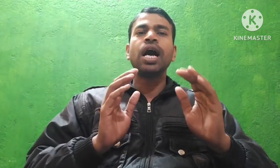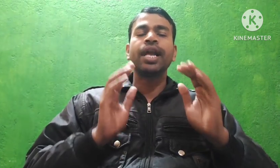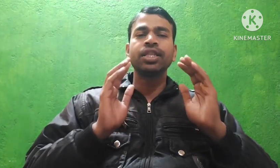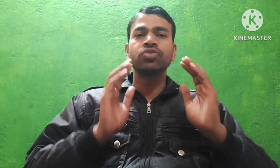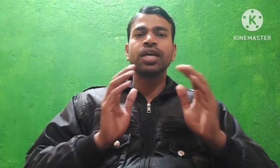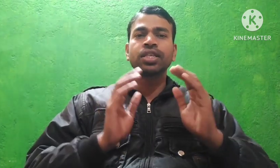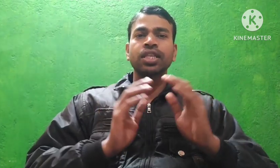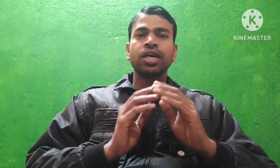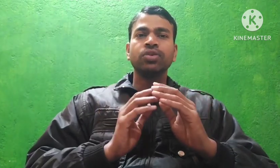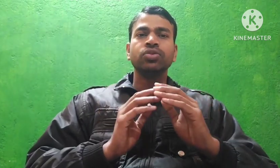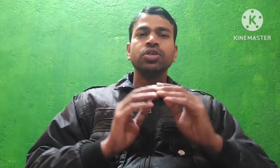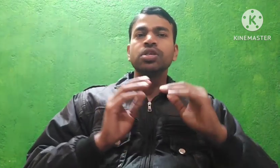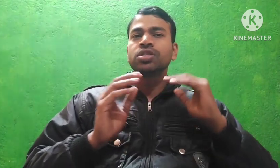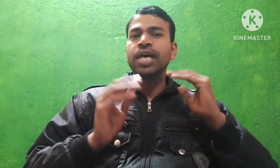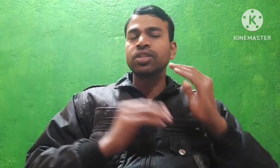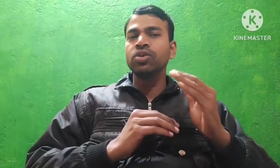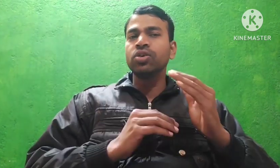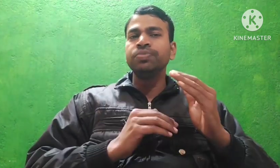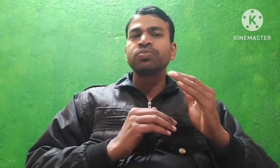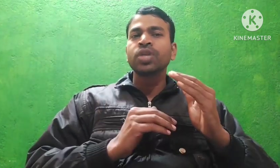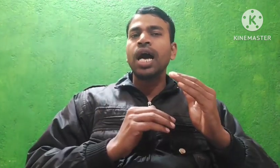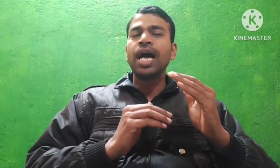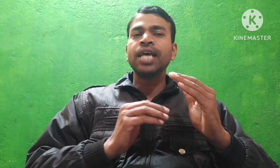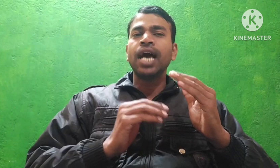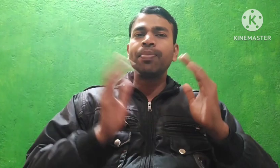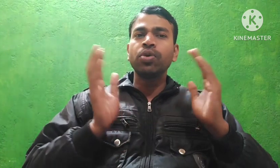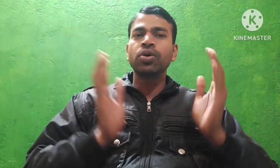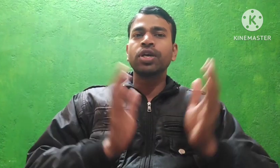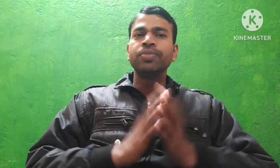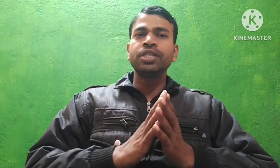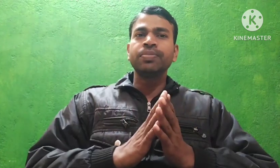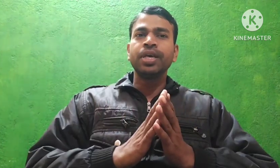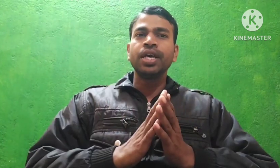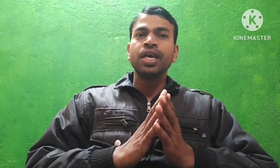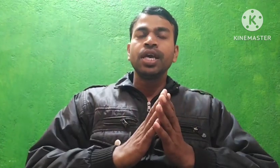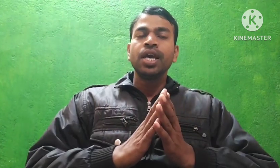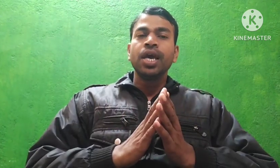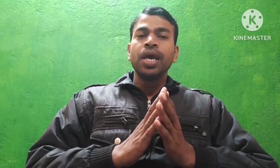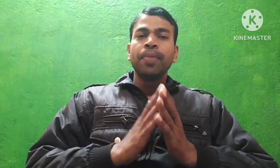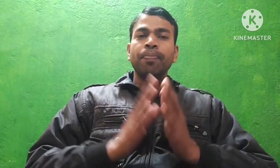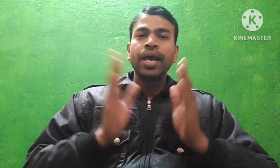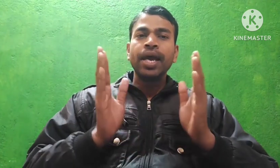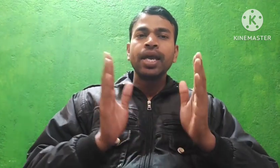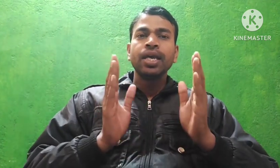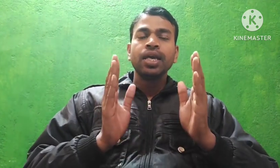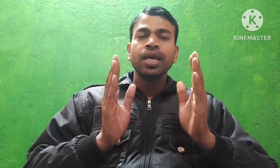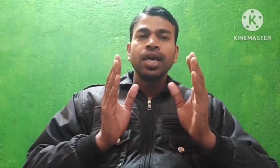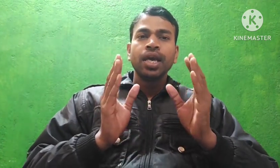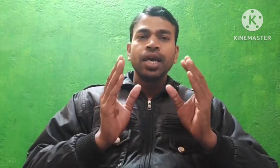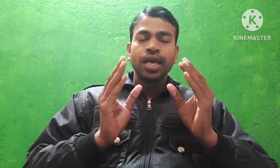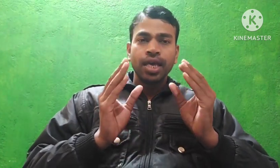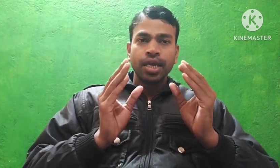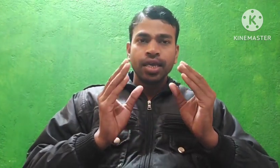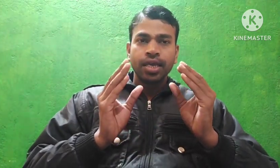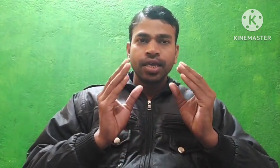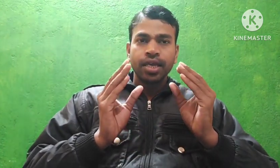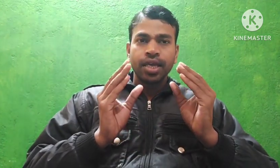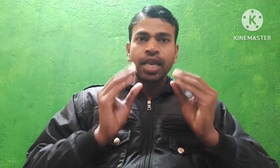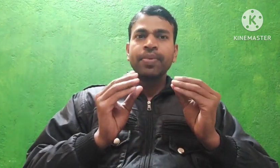हर्दिक स्वारत करता हूँ साथियों, आज आप लोग के बीच में मैं रेलवे